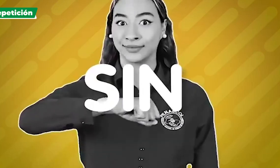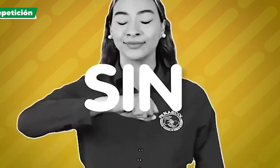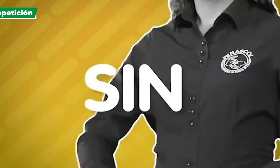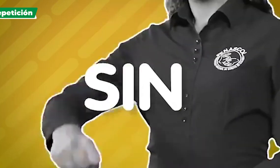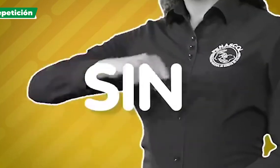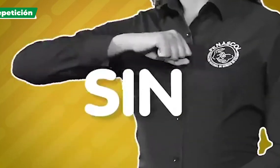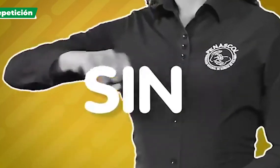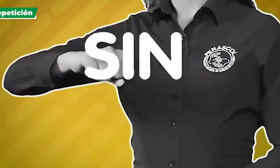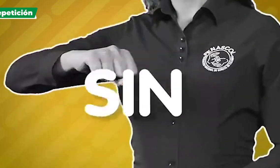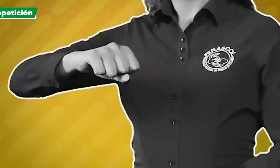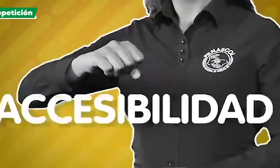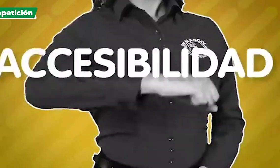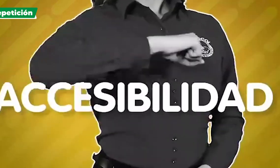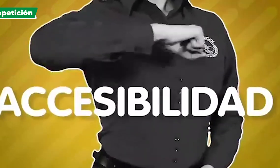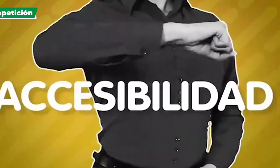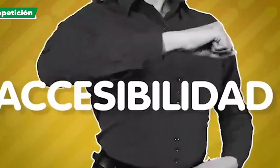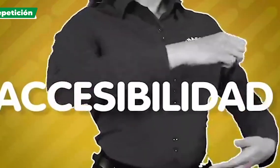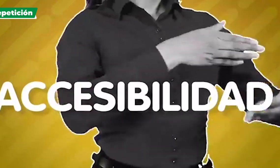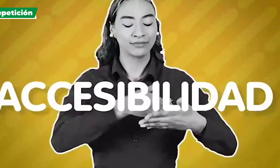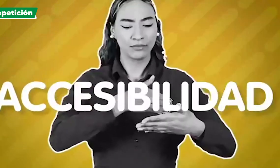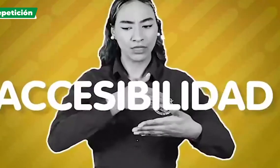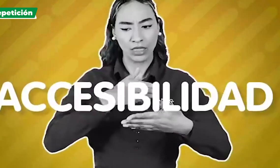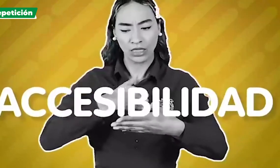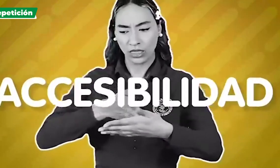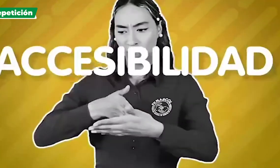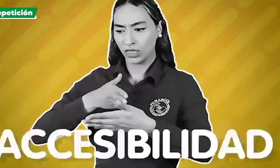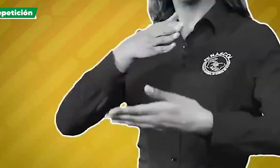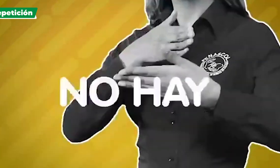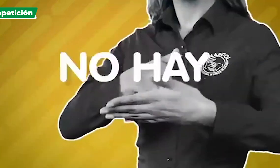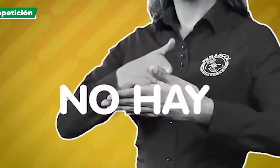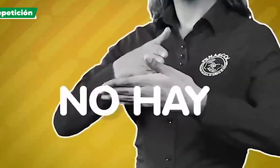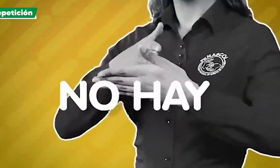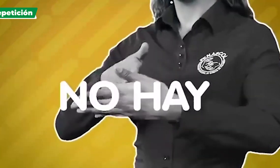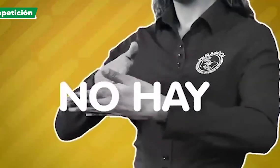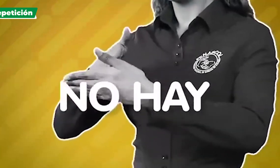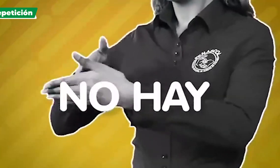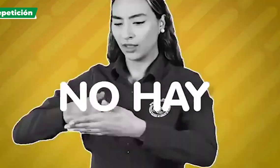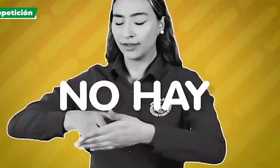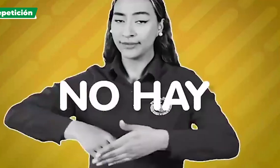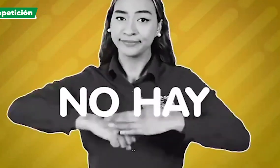sin accesibilidad no hay derechos